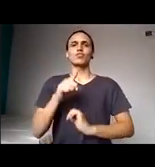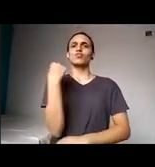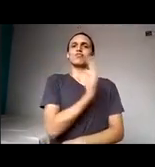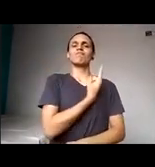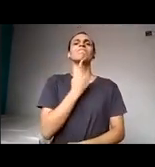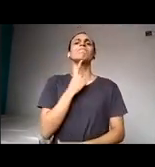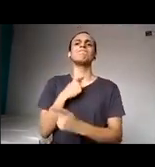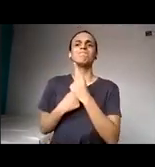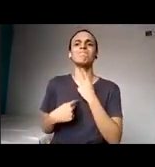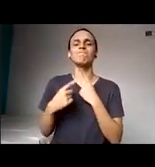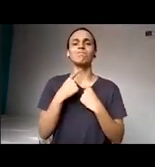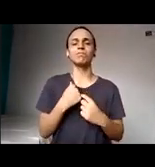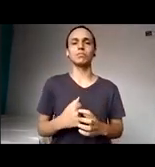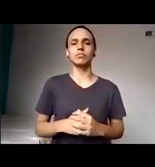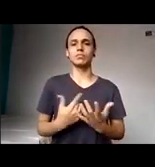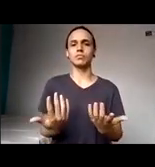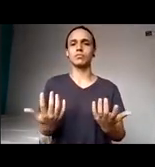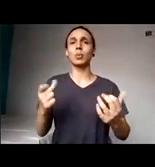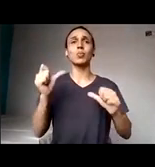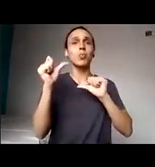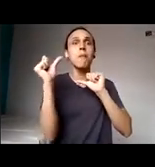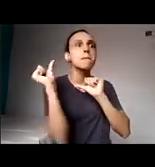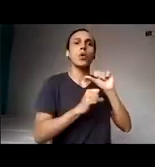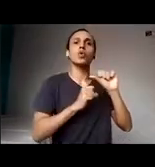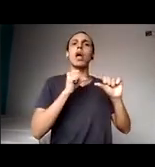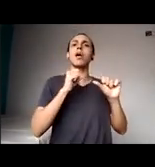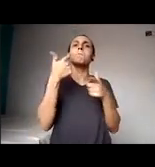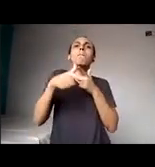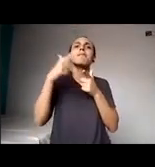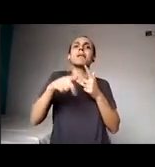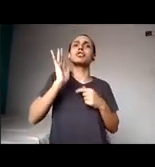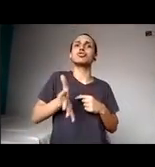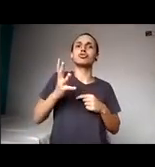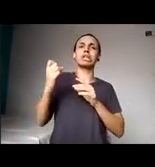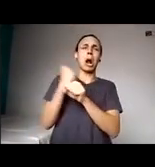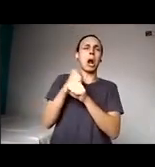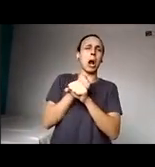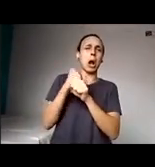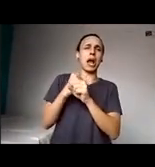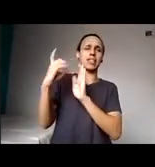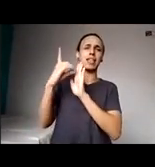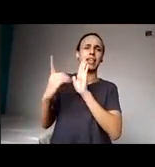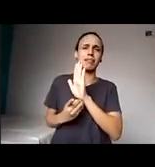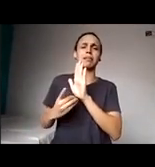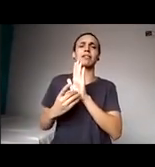questão de décadas, de milênios, poderá fazer toda a diferença. Então,